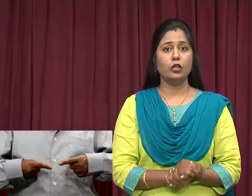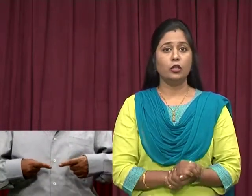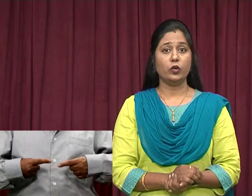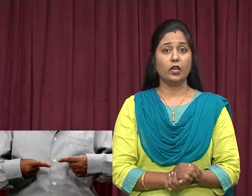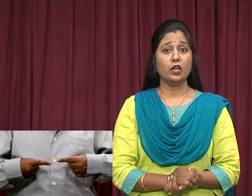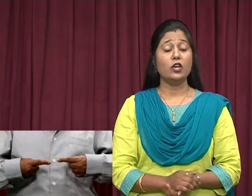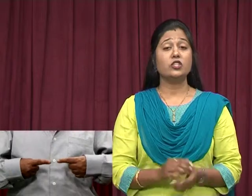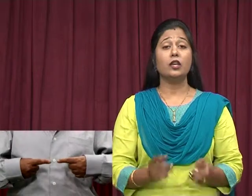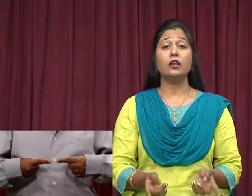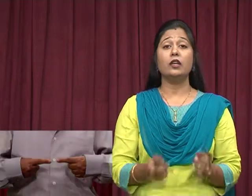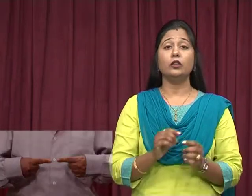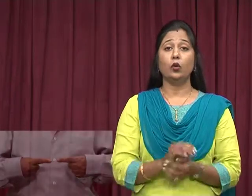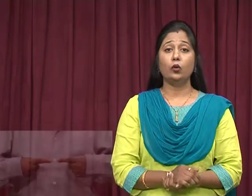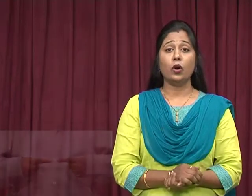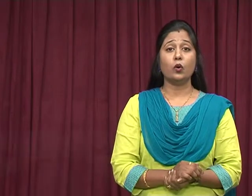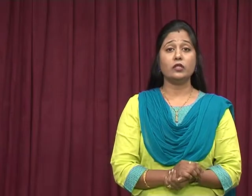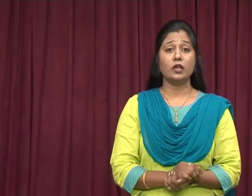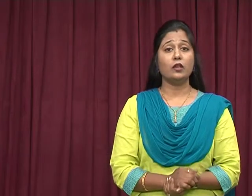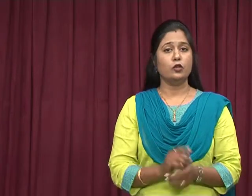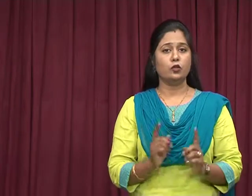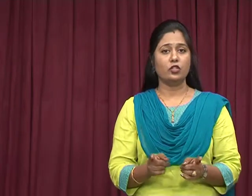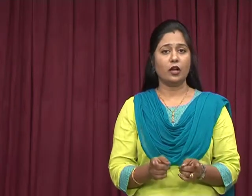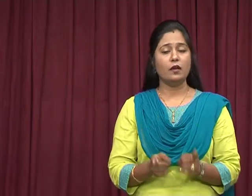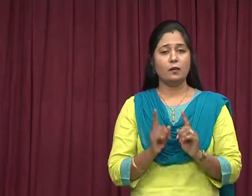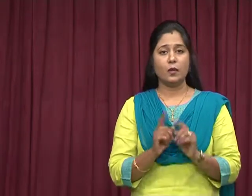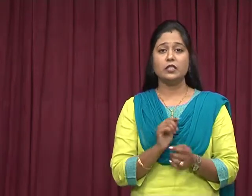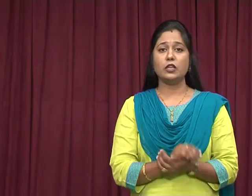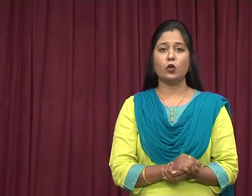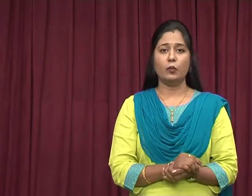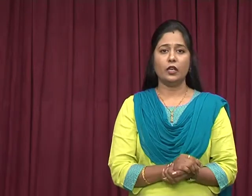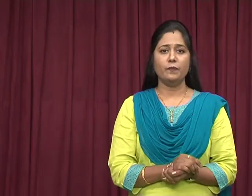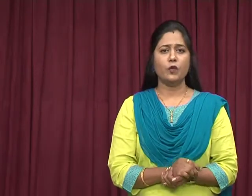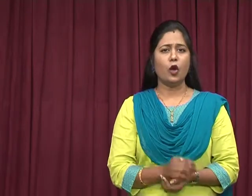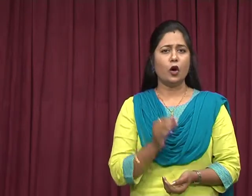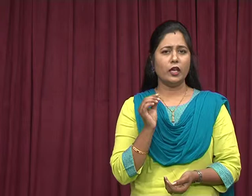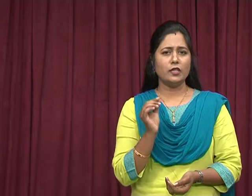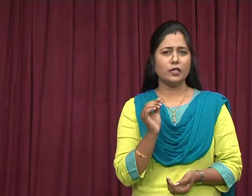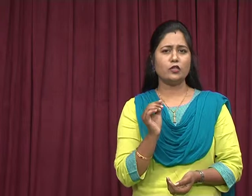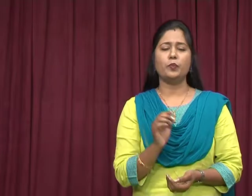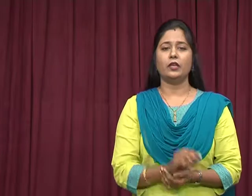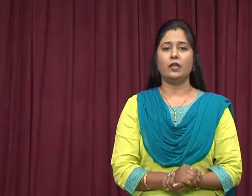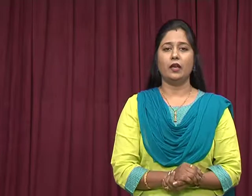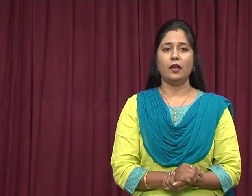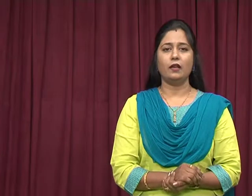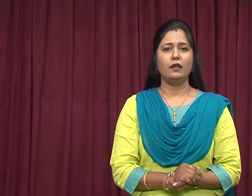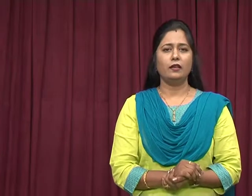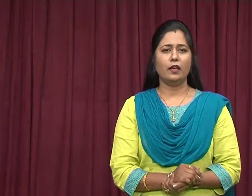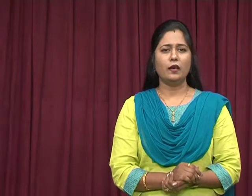क्यूंकि शरीर के दोनों अंगों से सुचना मस्तिक्ष को मिली और इसकी जो प्रतिक्रिया है ये